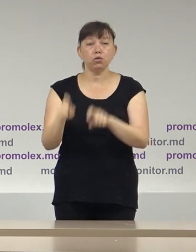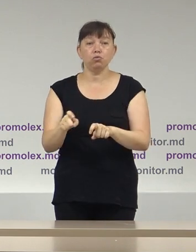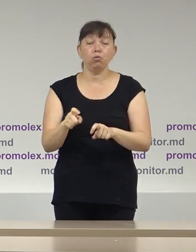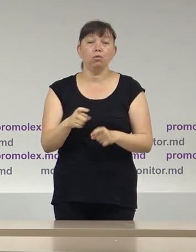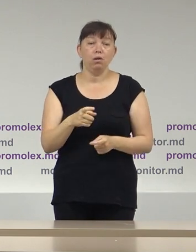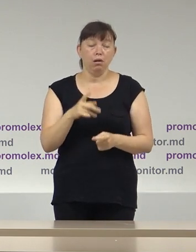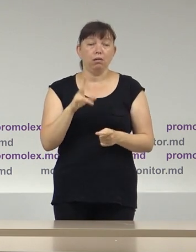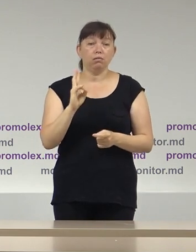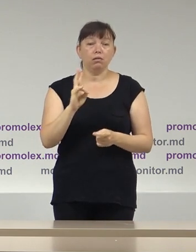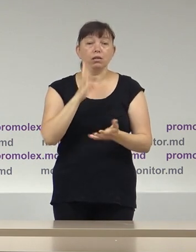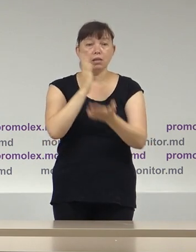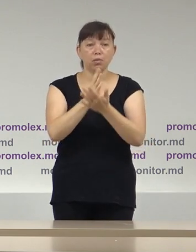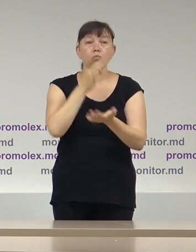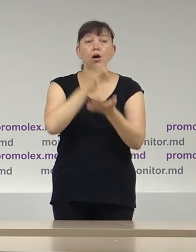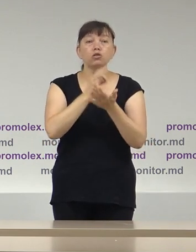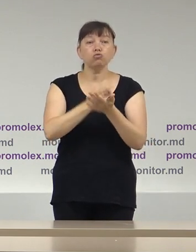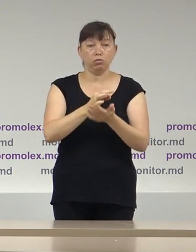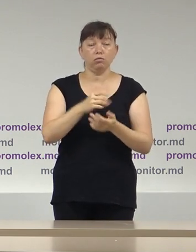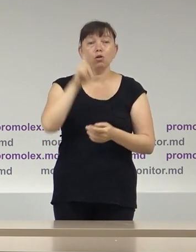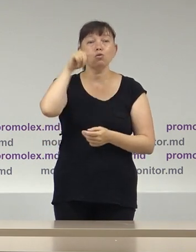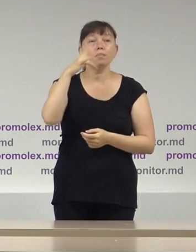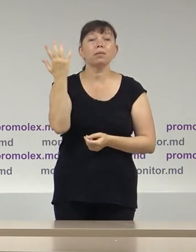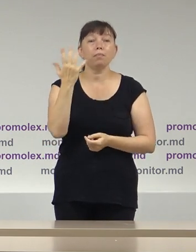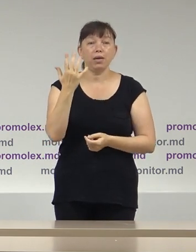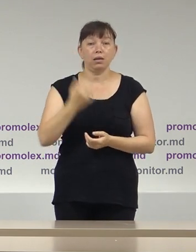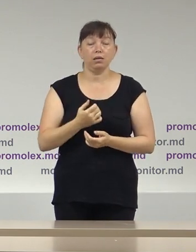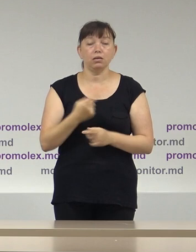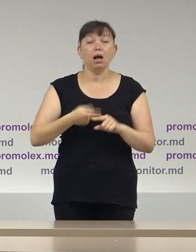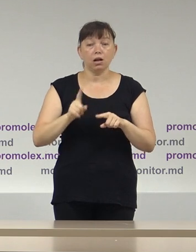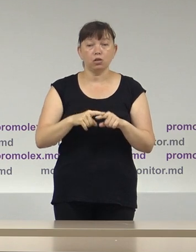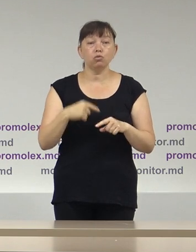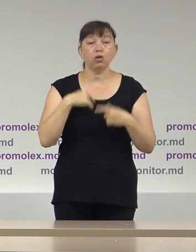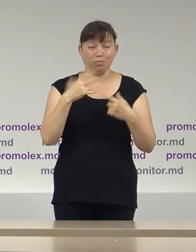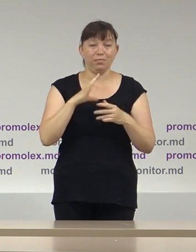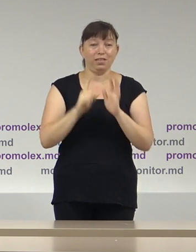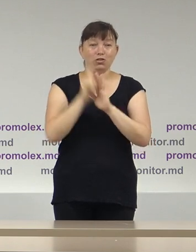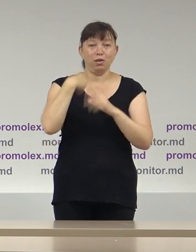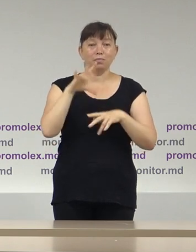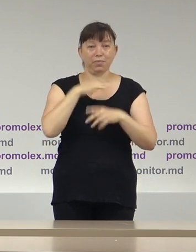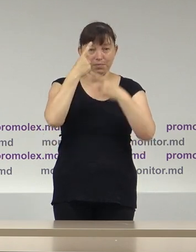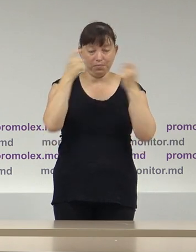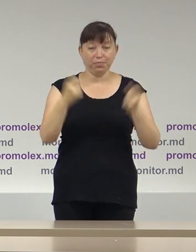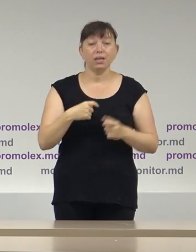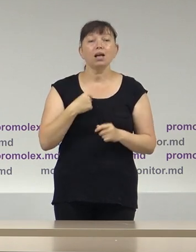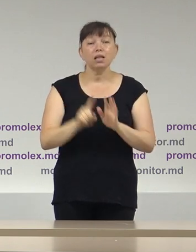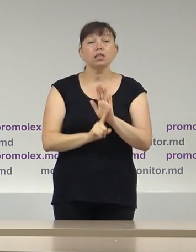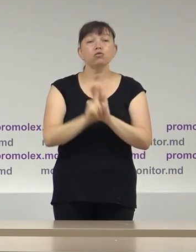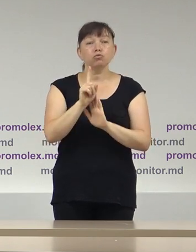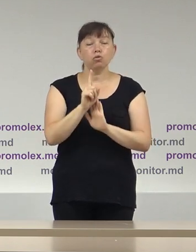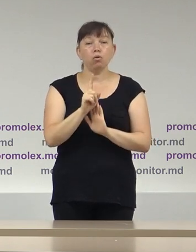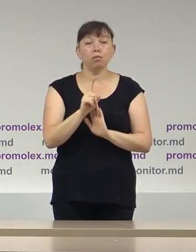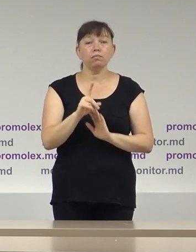prezentarea raportului numărul 5 pe care l-am anunțat. Tradițional vom începe cu